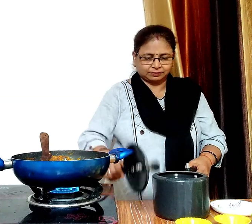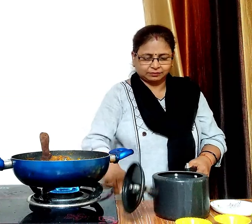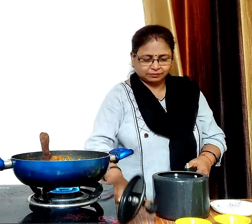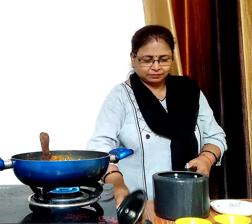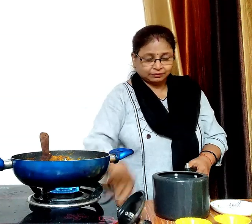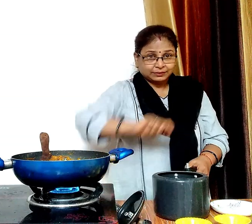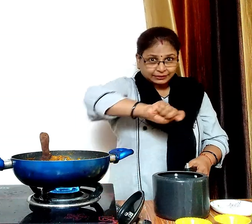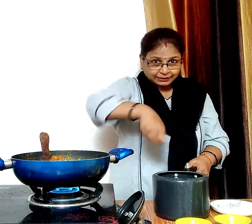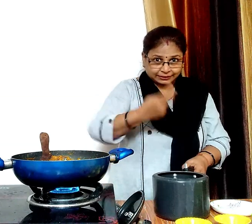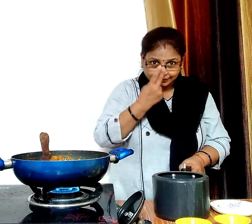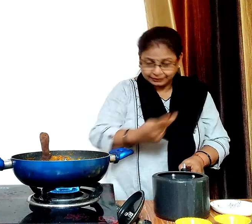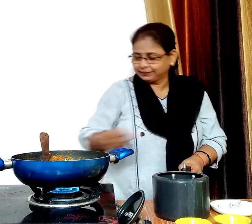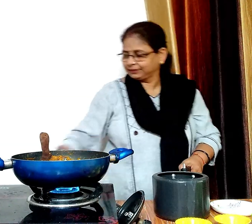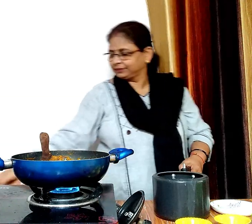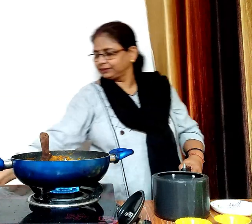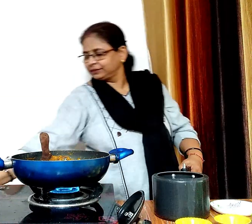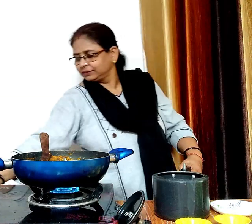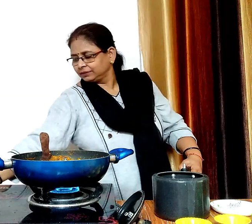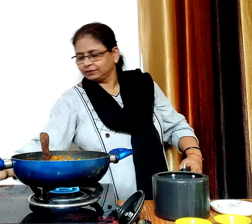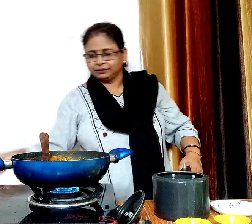अब इसको चेक कर लेंगे कि अच्छे से पका है या नहीं